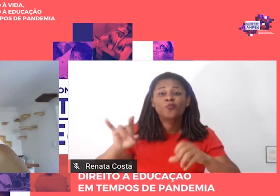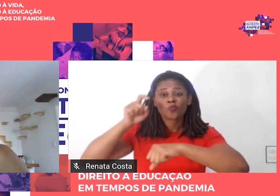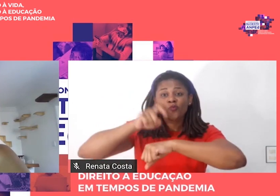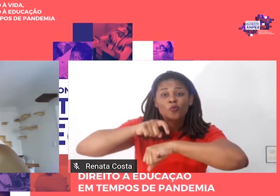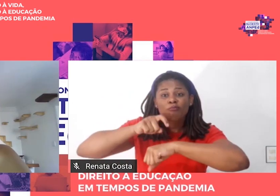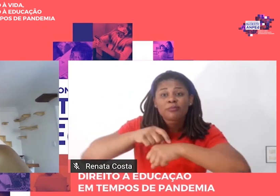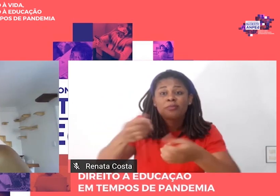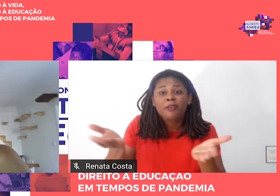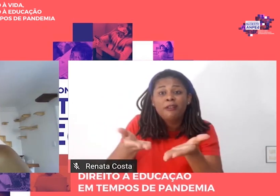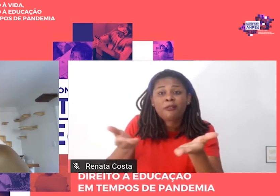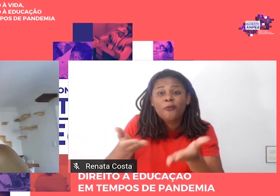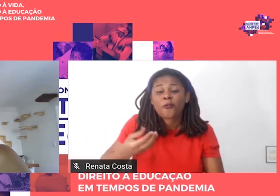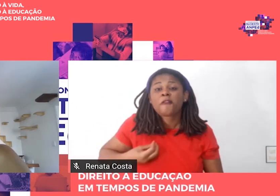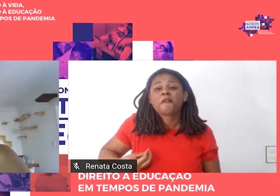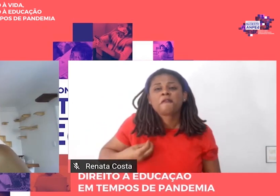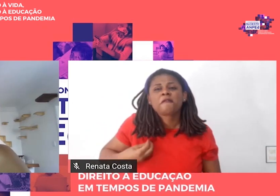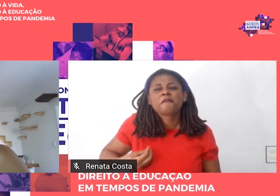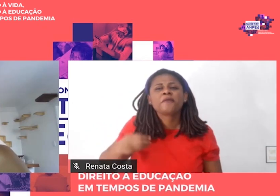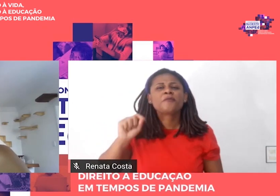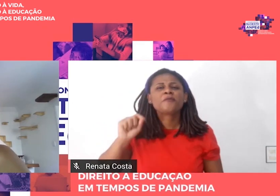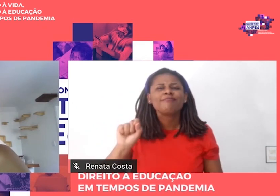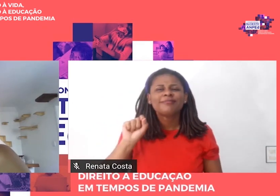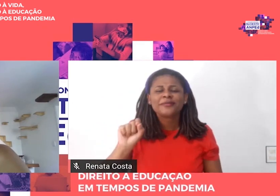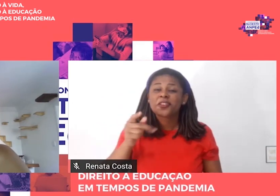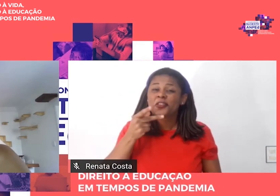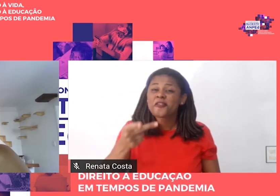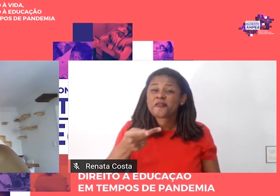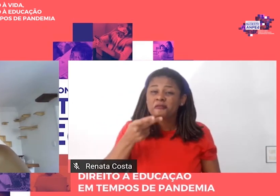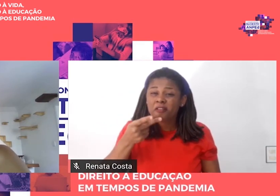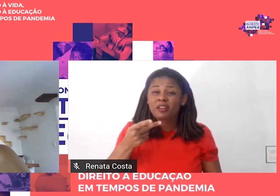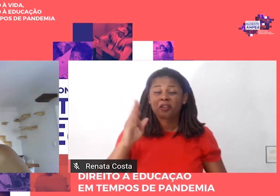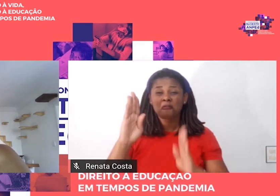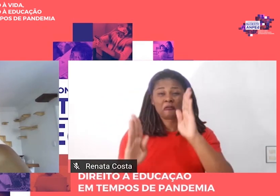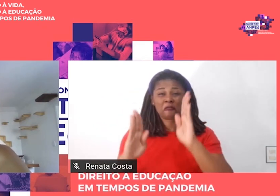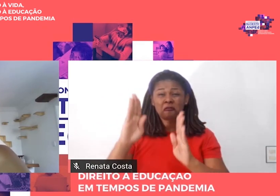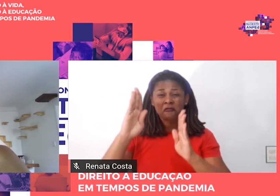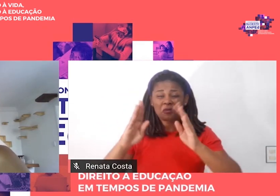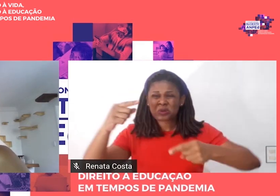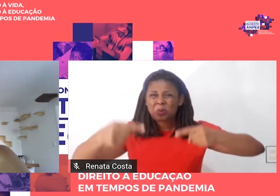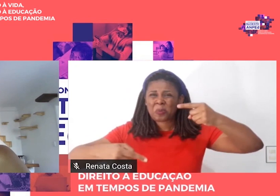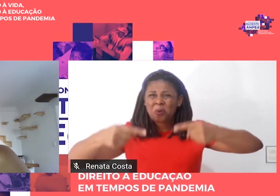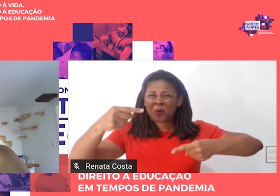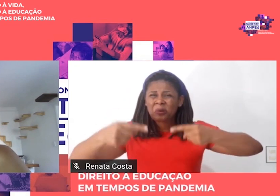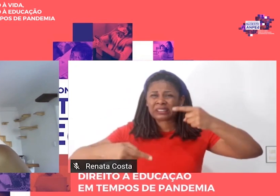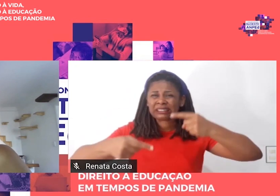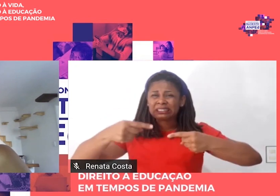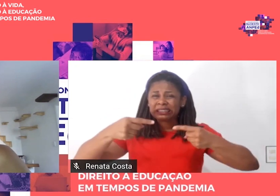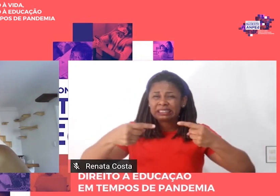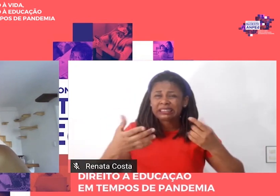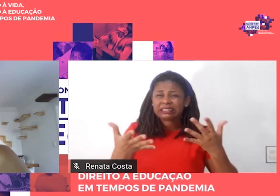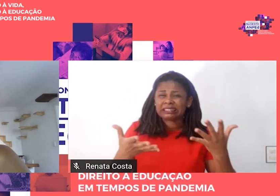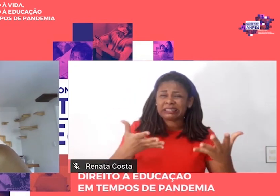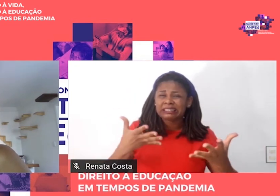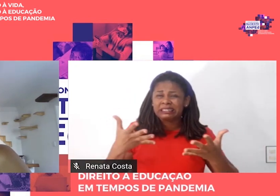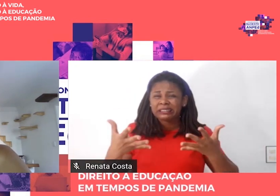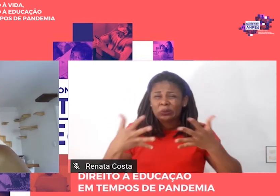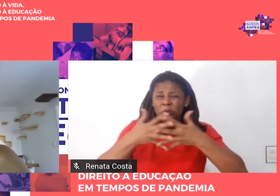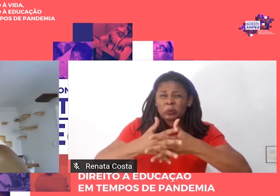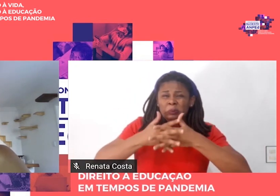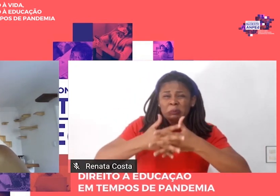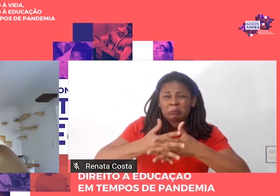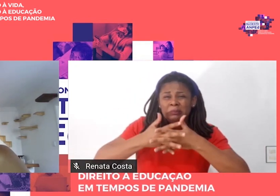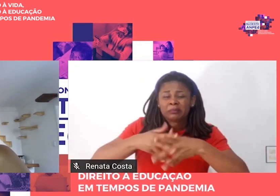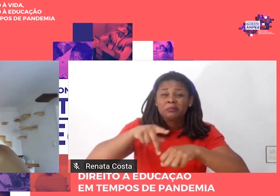uma, segundo ele, fase política dramática vivida pelo país na qual o Estado